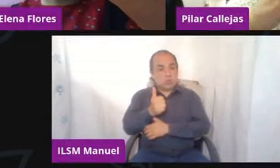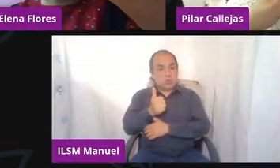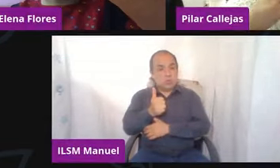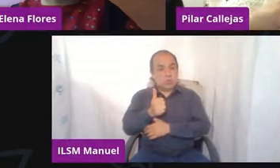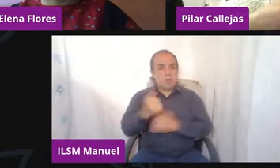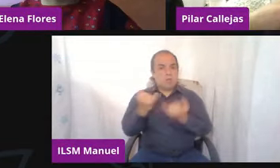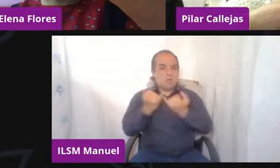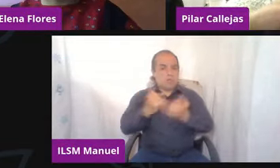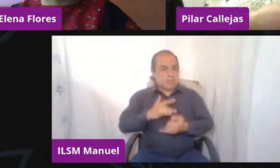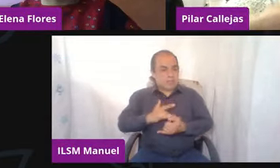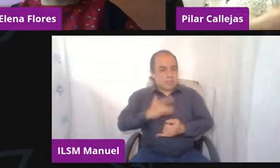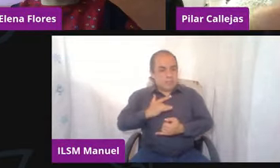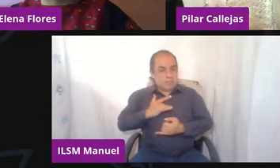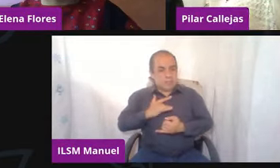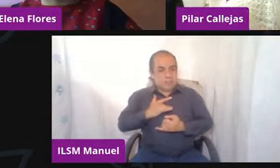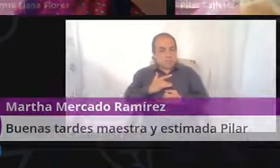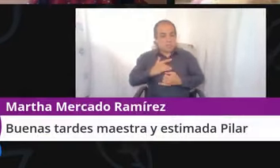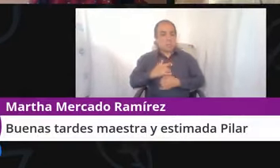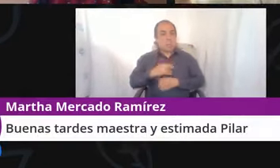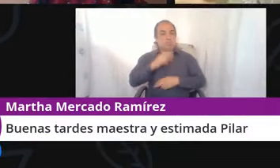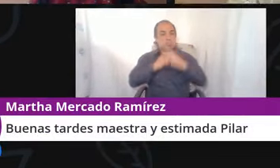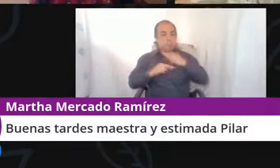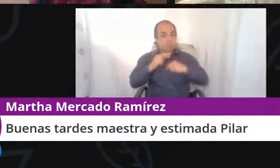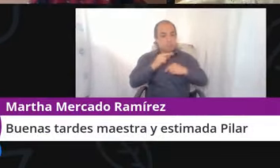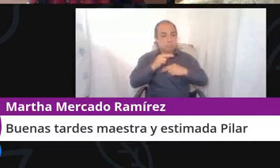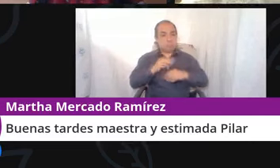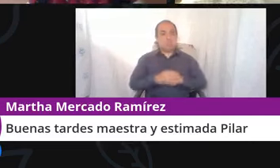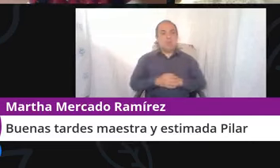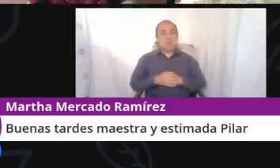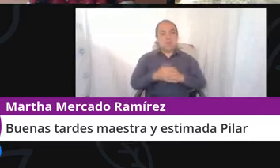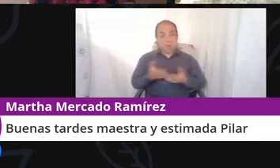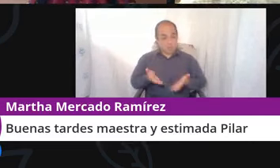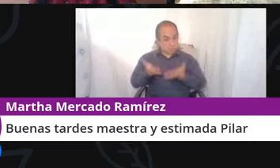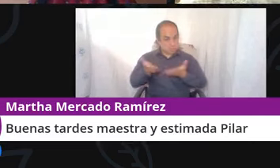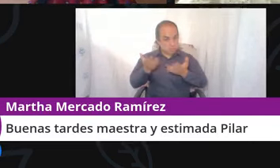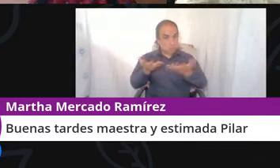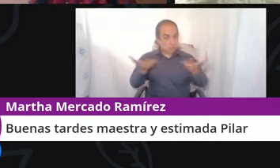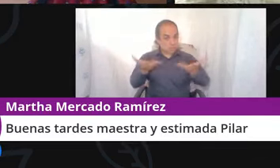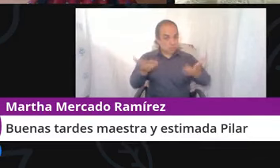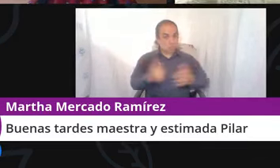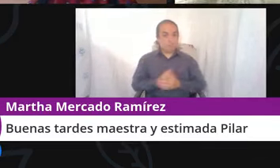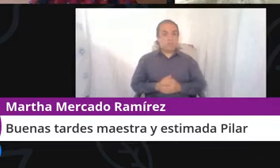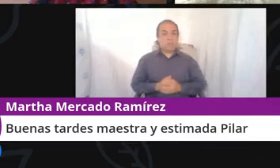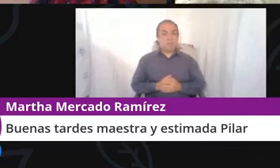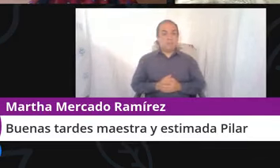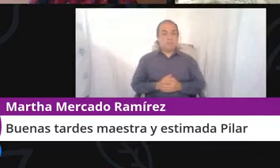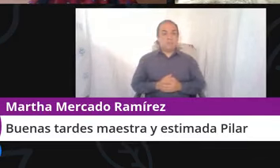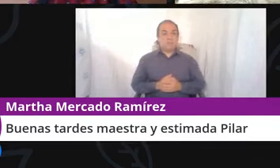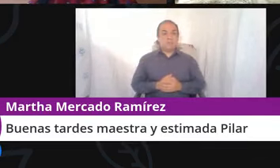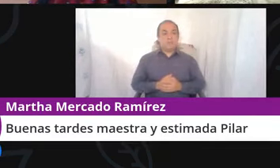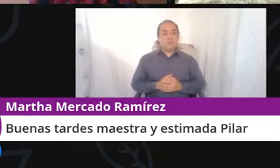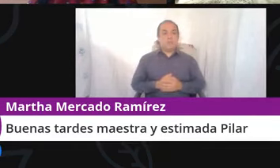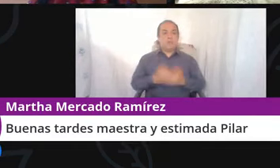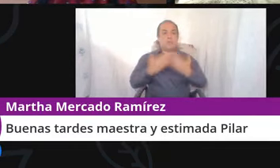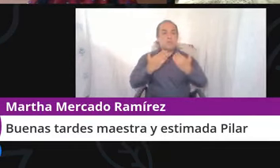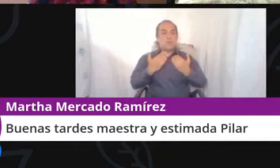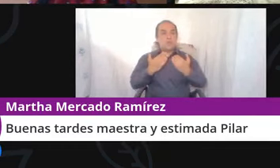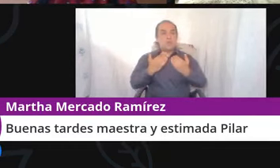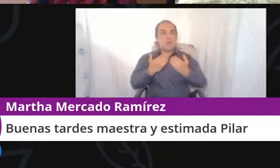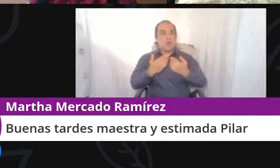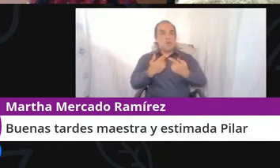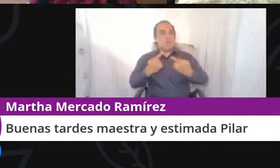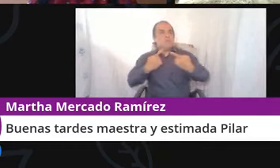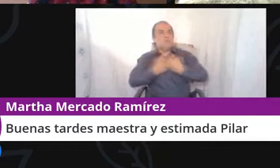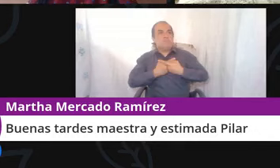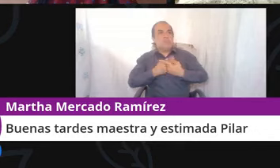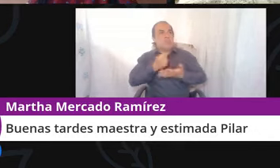hablamos hace poquito, adelante, o sea, si es necesario hacerlo, o sea, no hay ninguna contraindicación de tomar terapia,